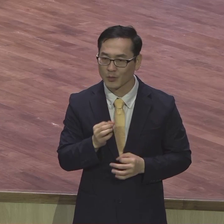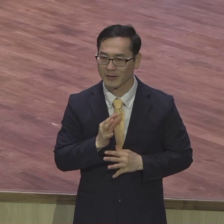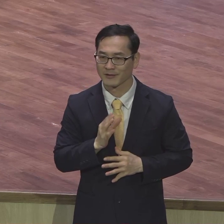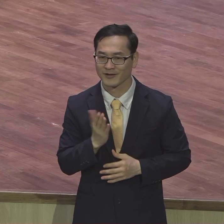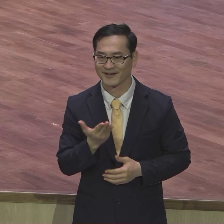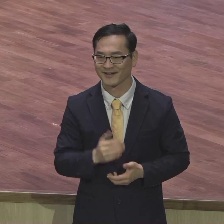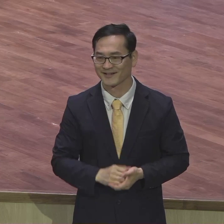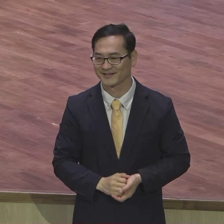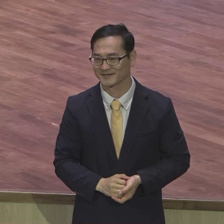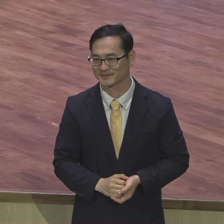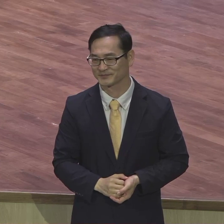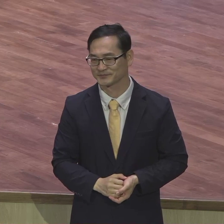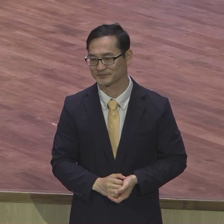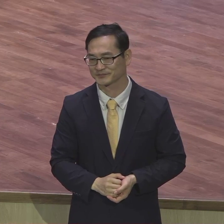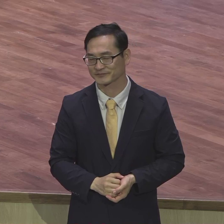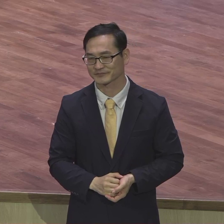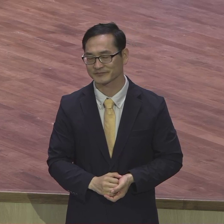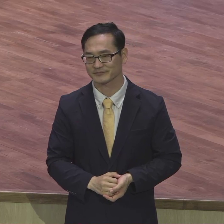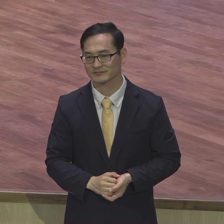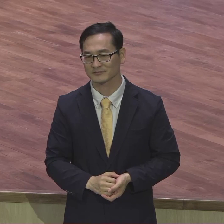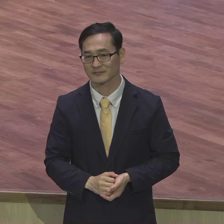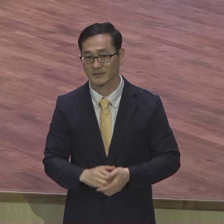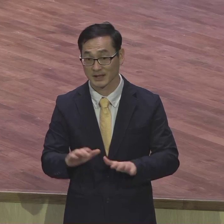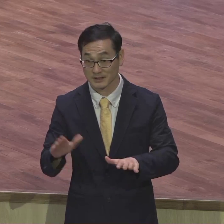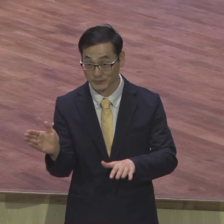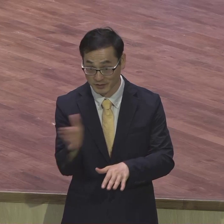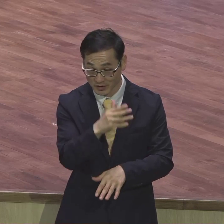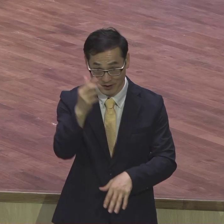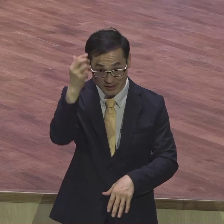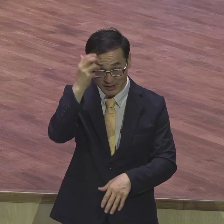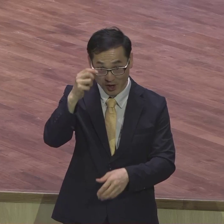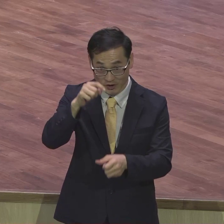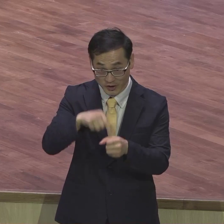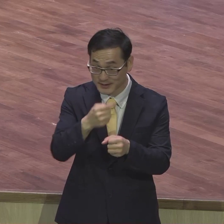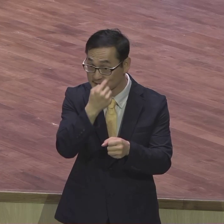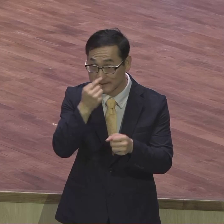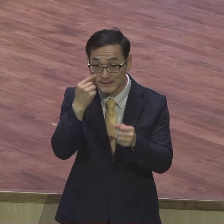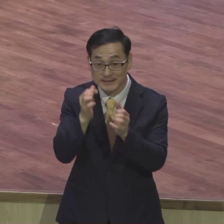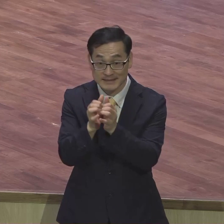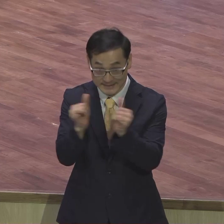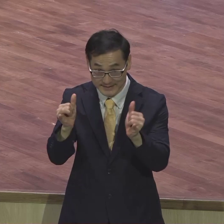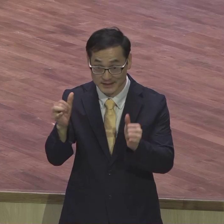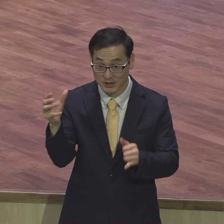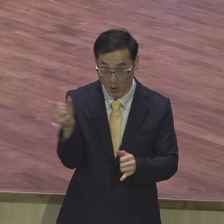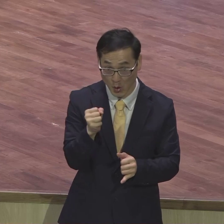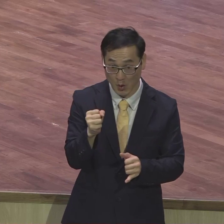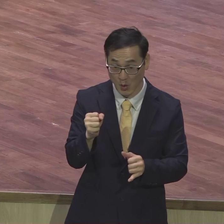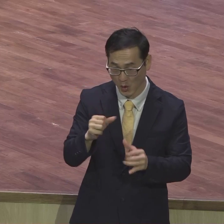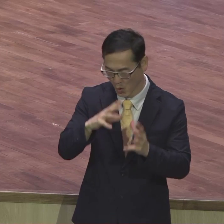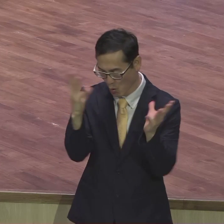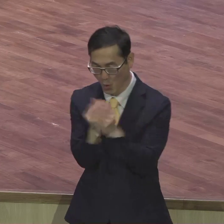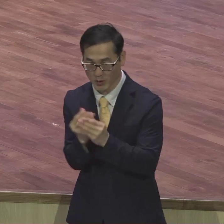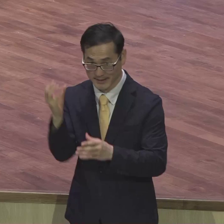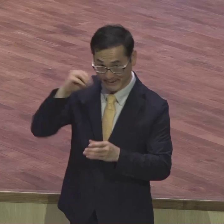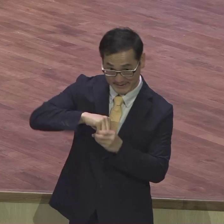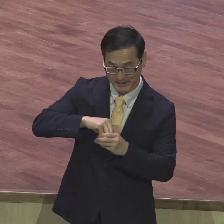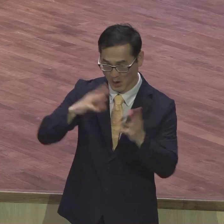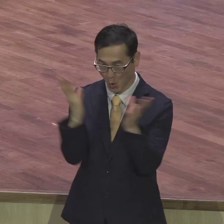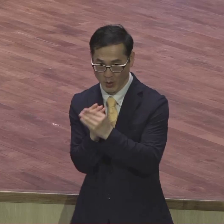지금부터 영적 증인으로서 여러분, all in, all out, all change, all blessing의 이 축복을